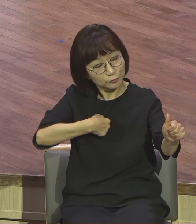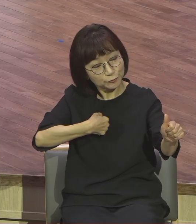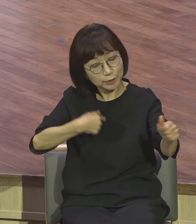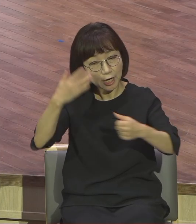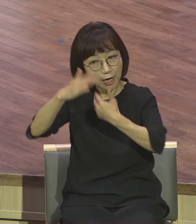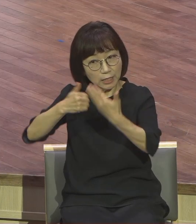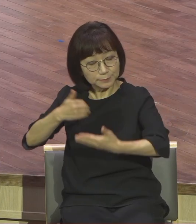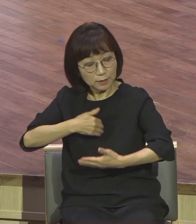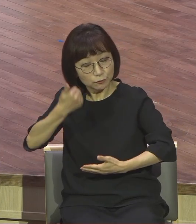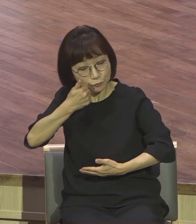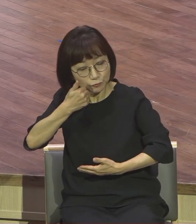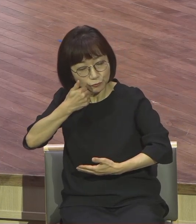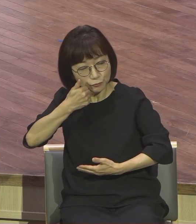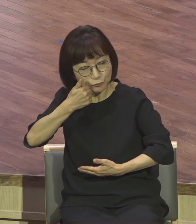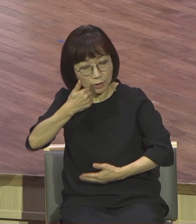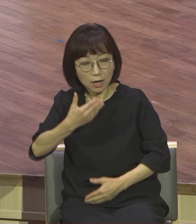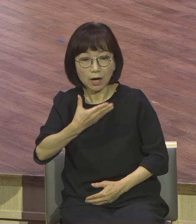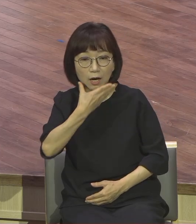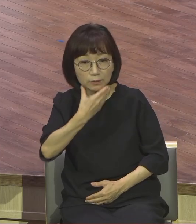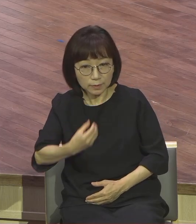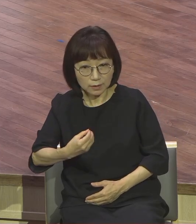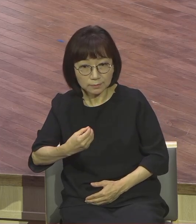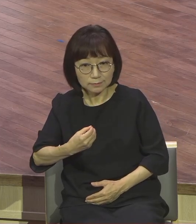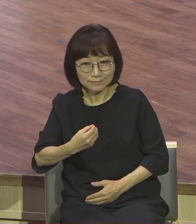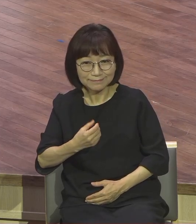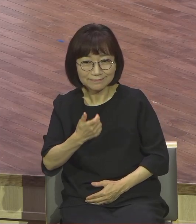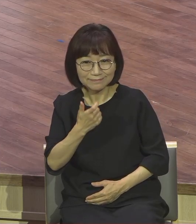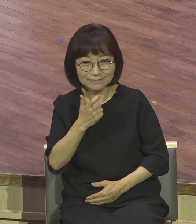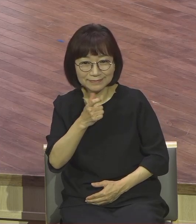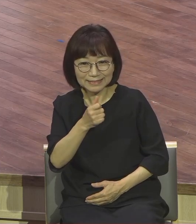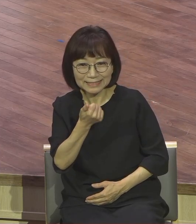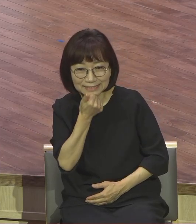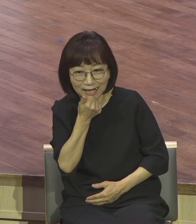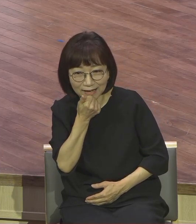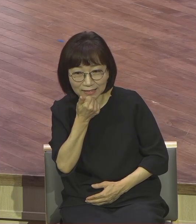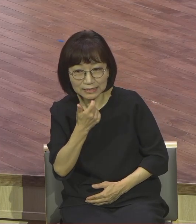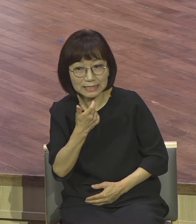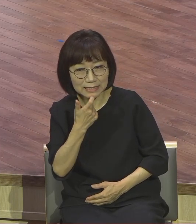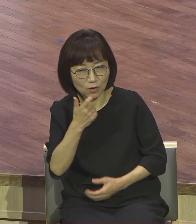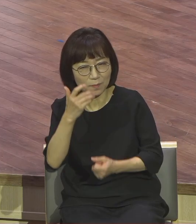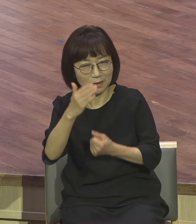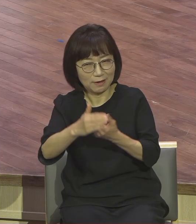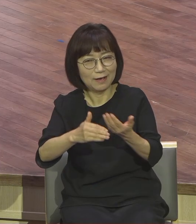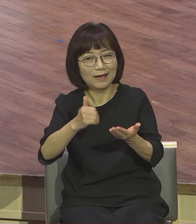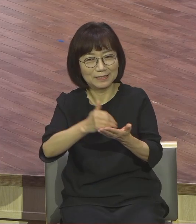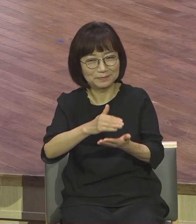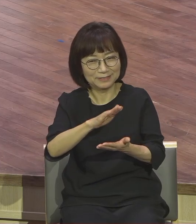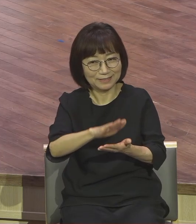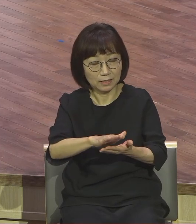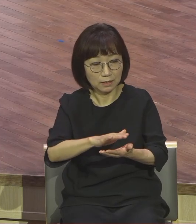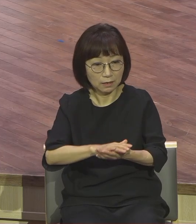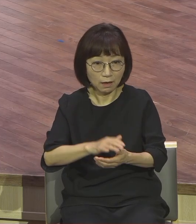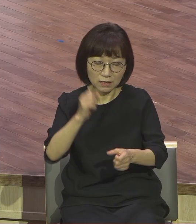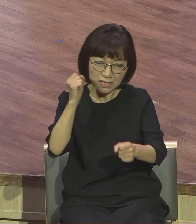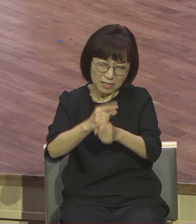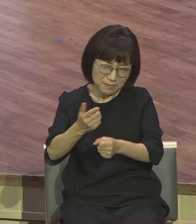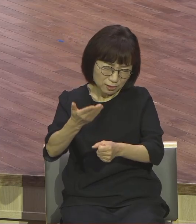현재형 동사를 썼다는 거예요. 무슨 말입니까? 이 말씀의 의미가 뭐예요? 아브라함과